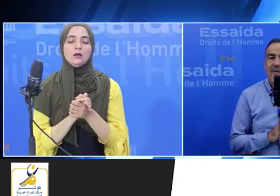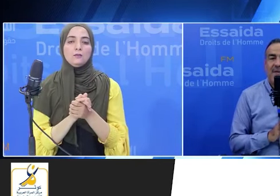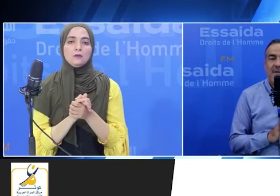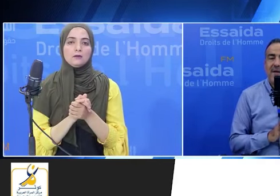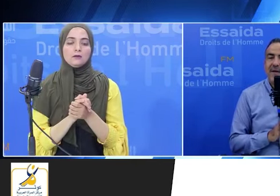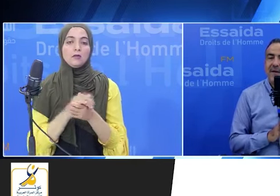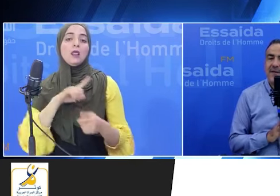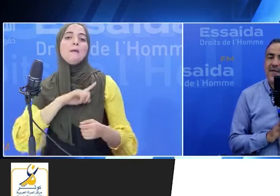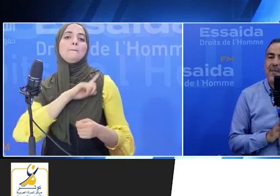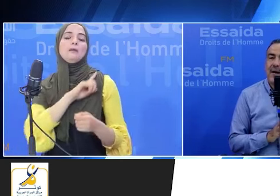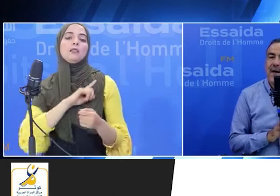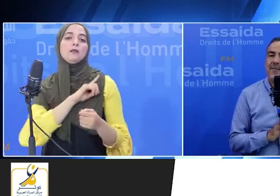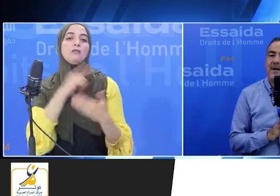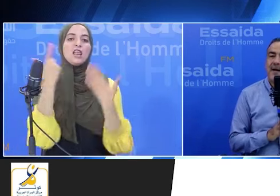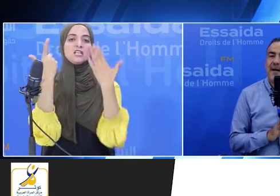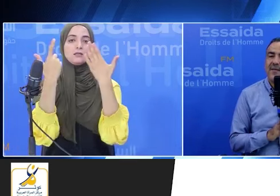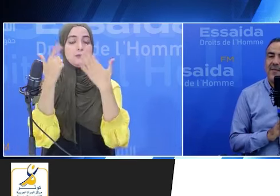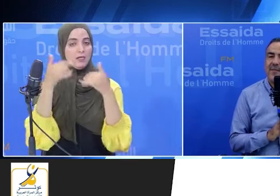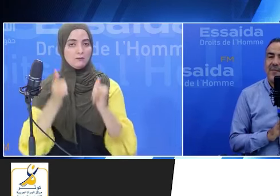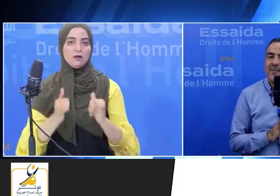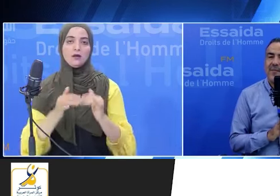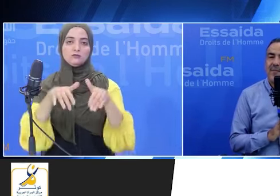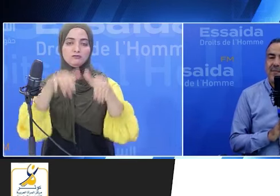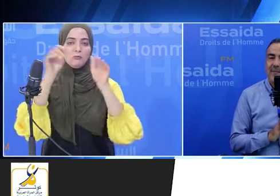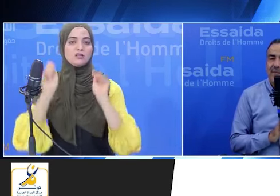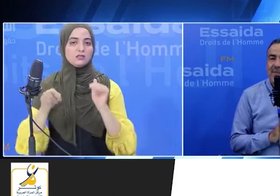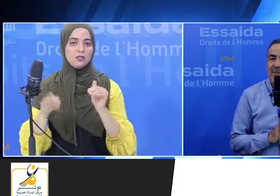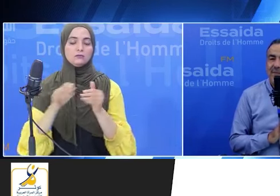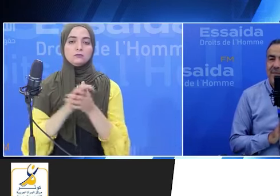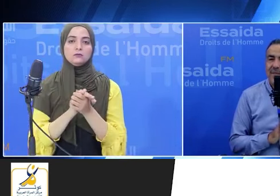مدنين سبعة مقاعد